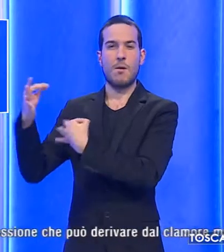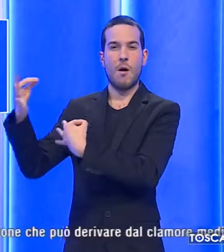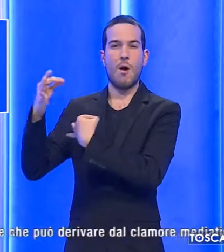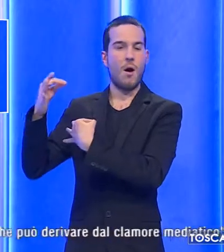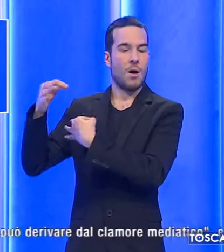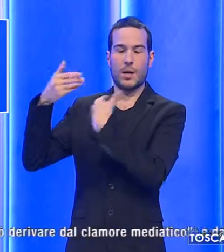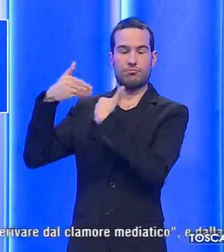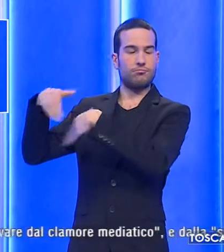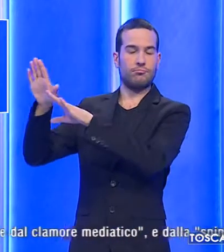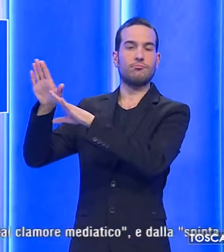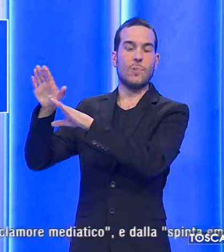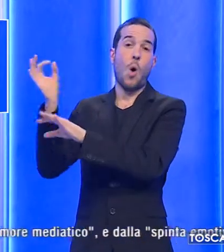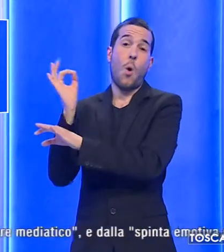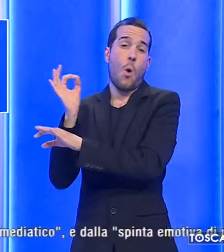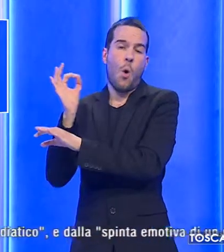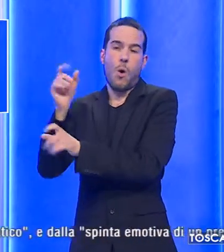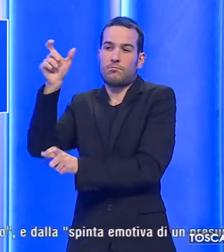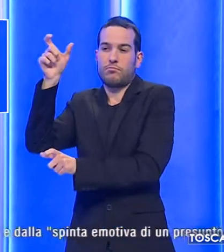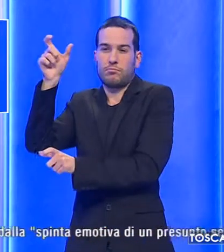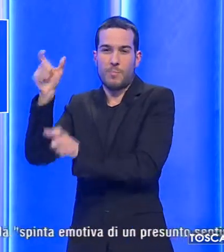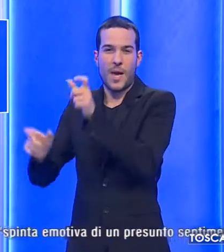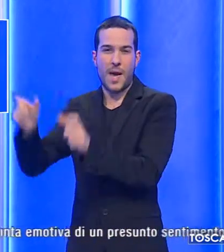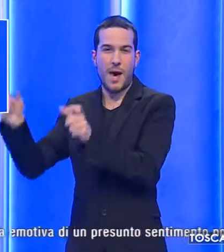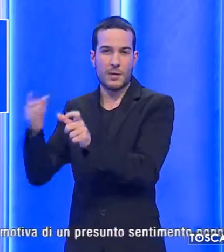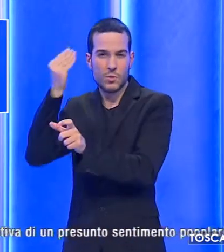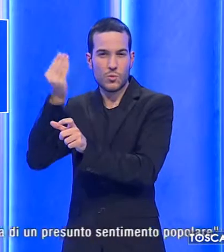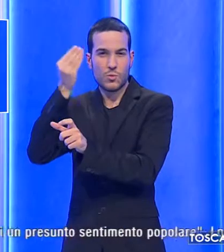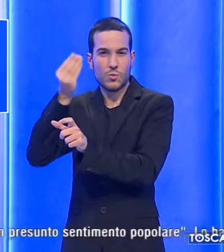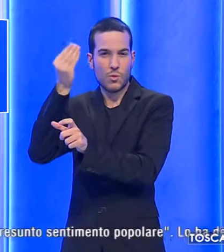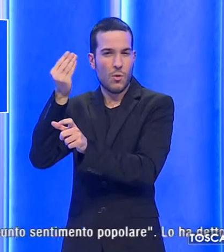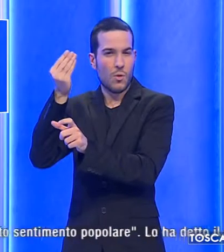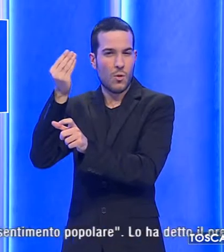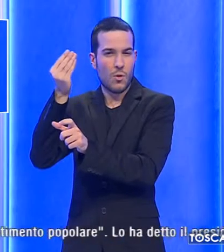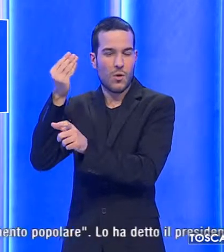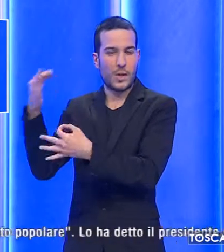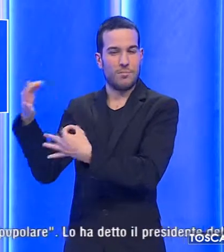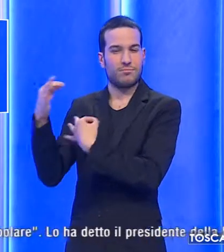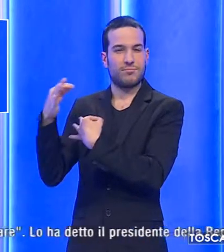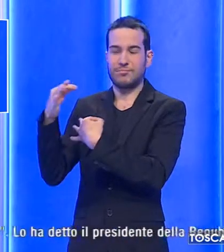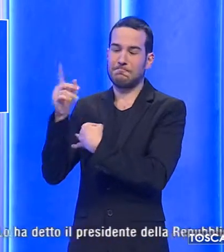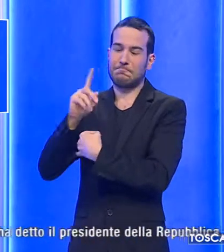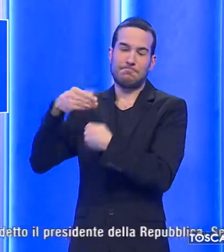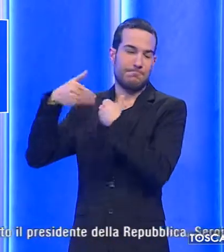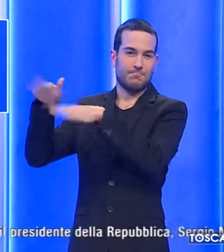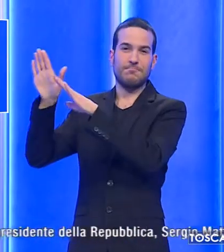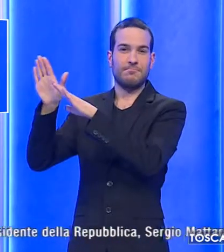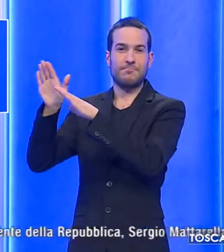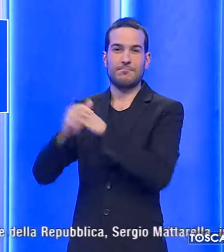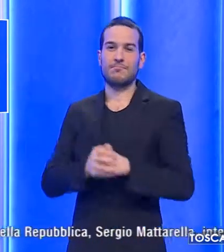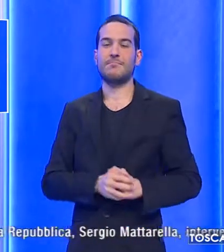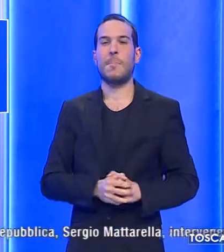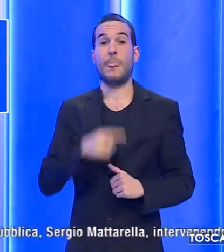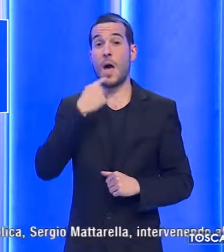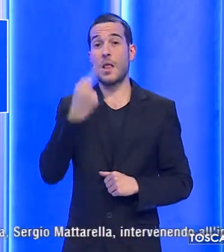mediatico e dalla spinta emotiva di un presunto sentimento popolare. Lo ha detto